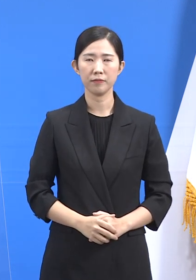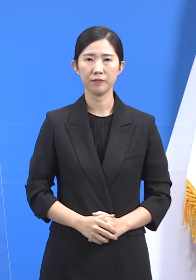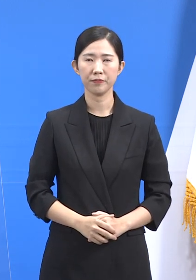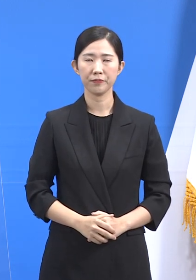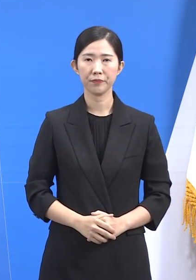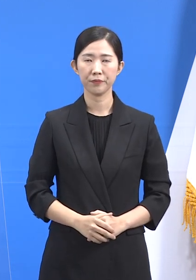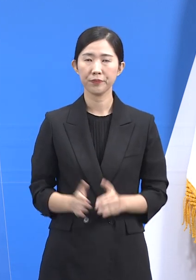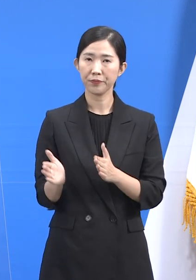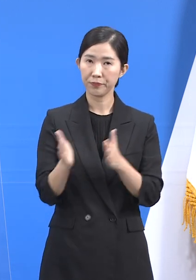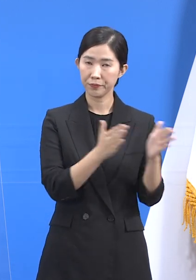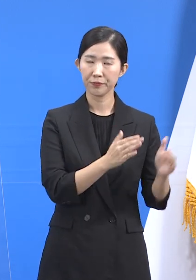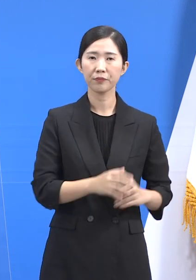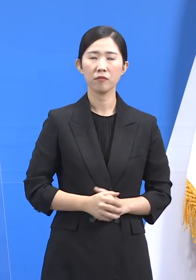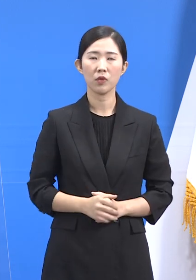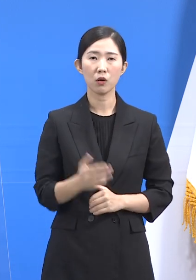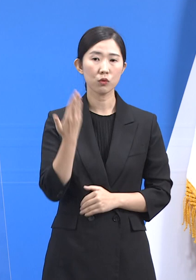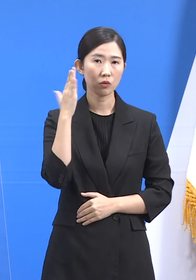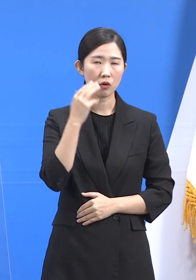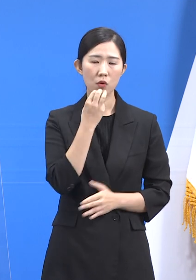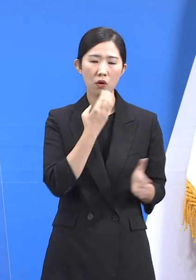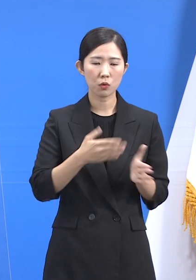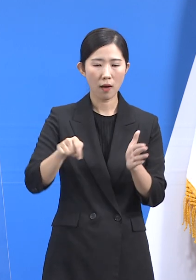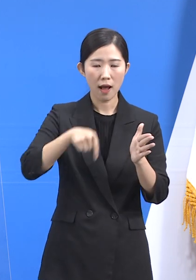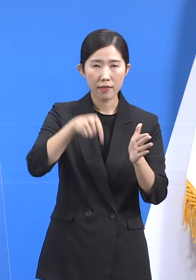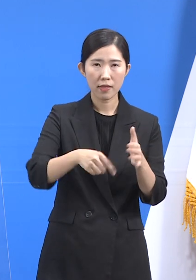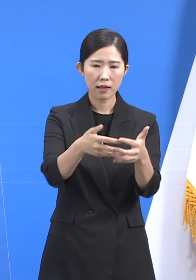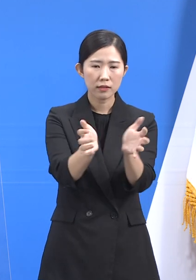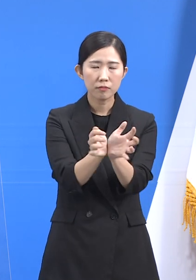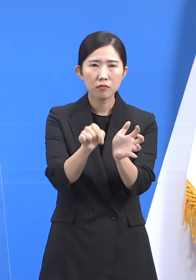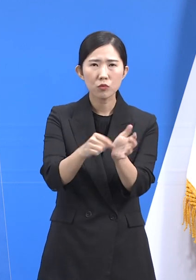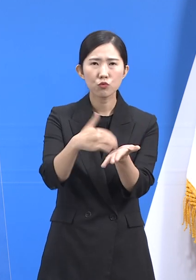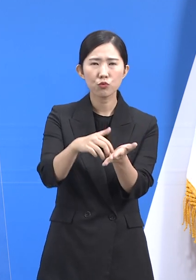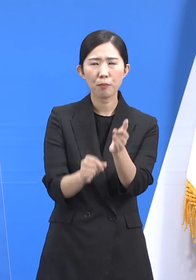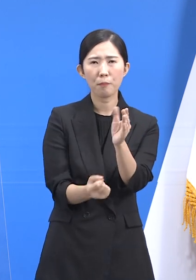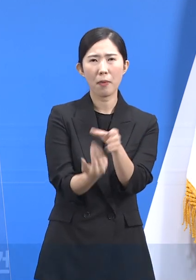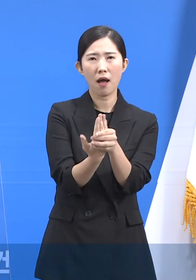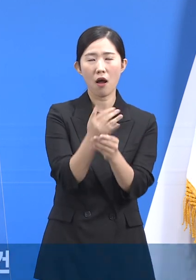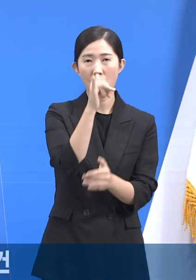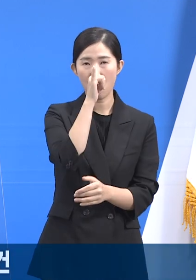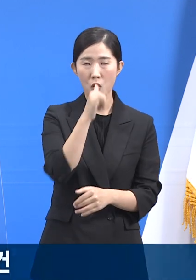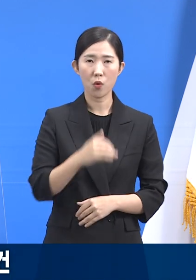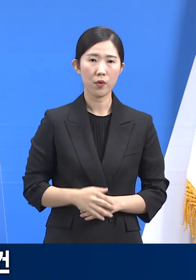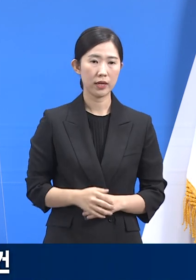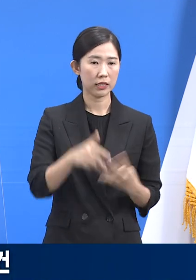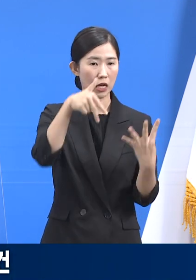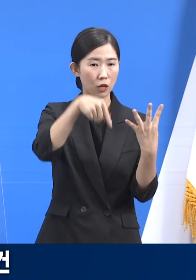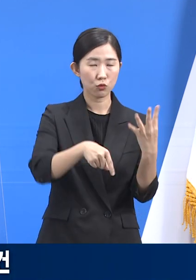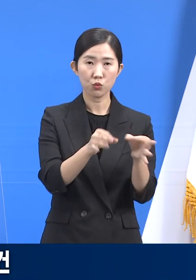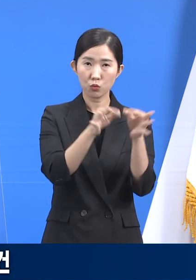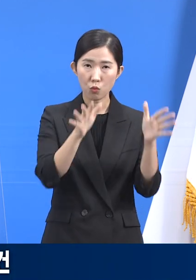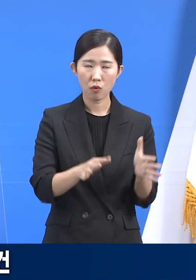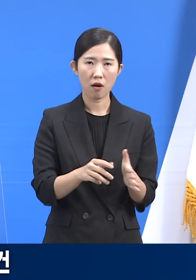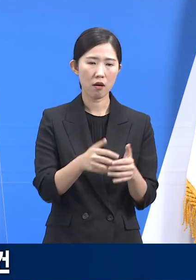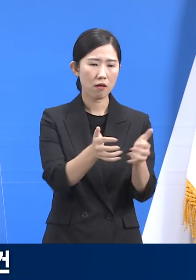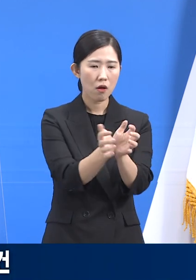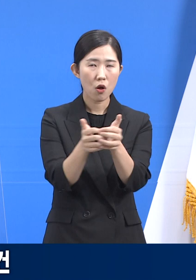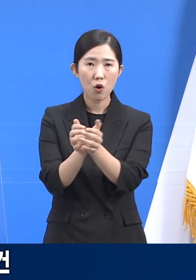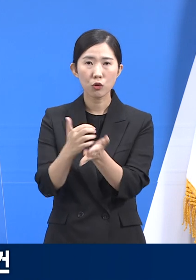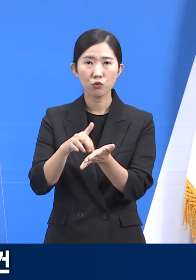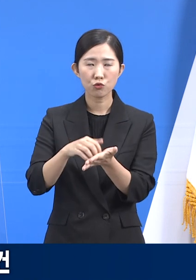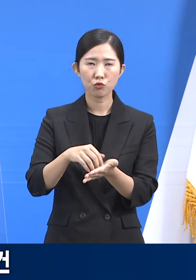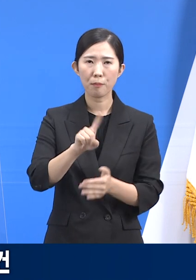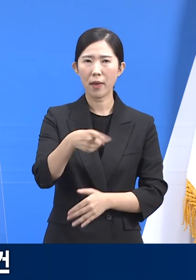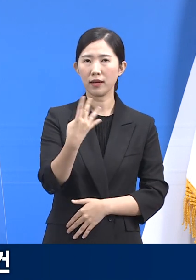최근 도내 집단 발생 현황입니다. 최근 4주간 도내 집단 발생 사례는 104건이며